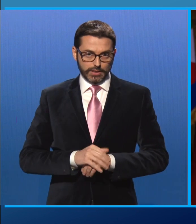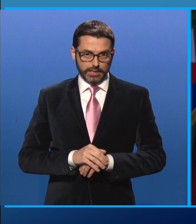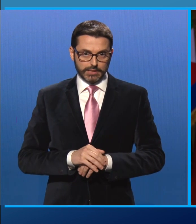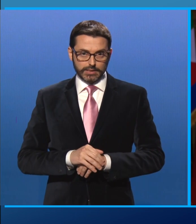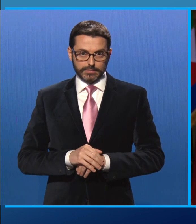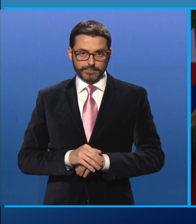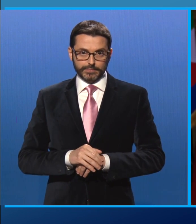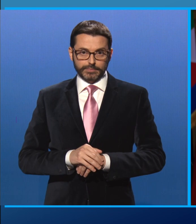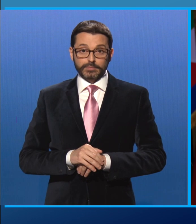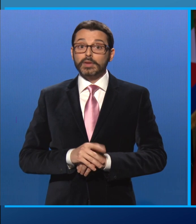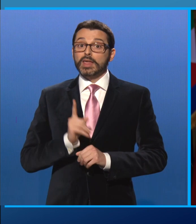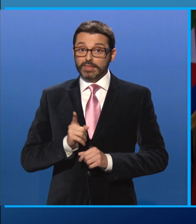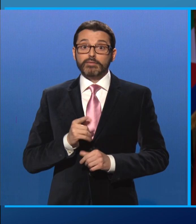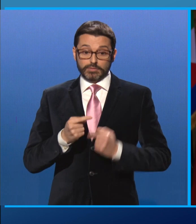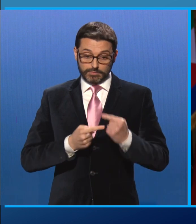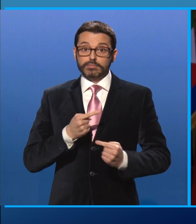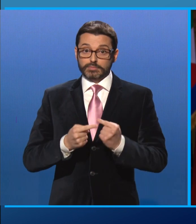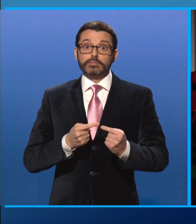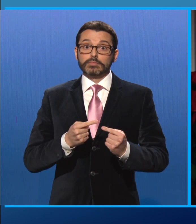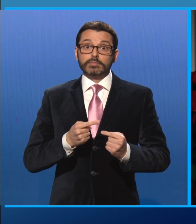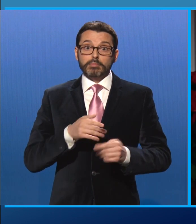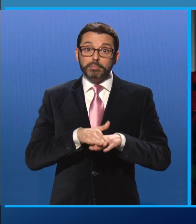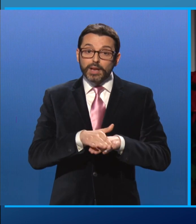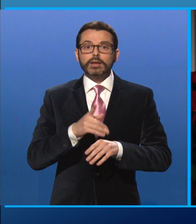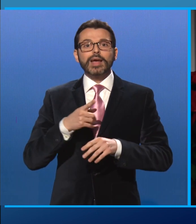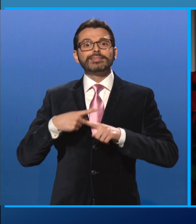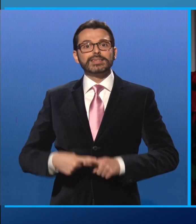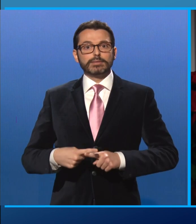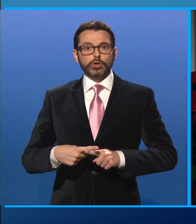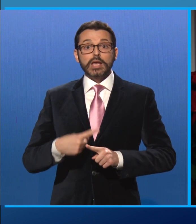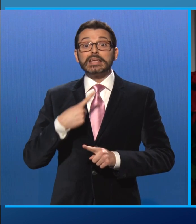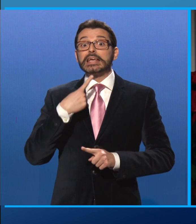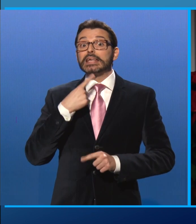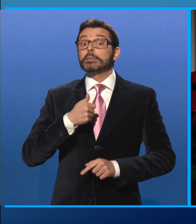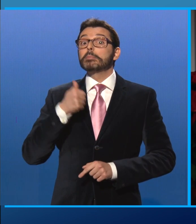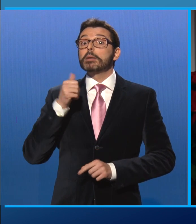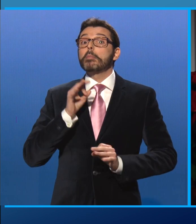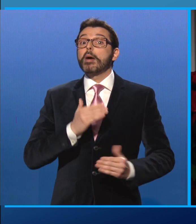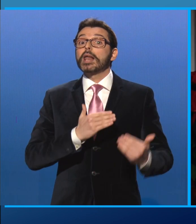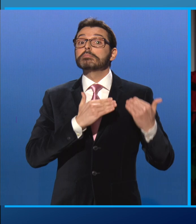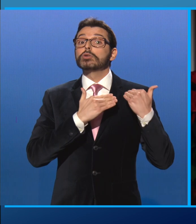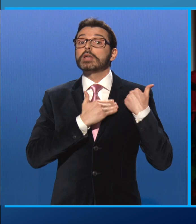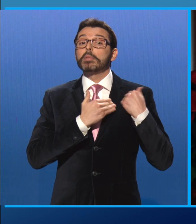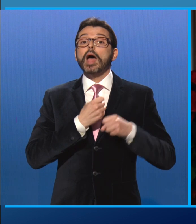praticati e testimoniati, anzitutto, da chi ha la responsabilità di rappresentare il popolo a ogni livello.